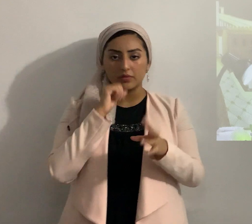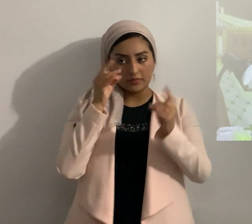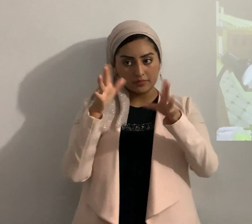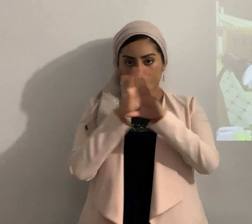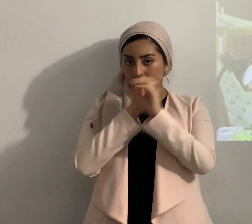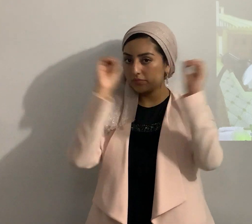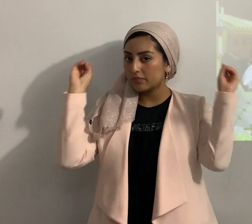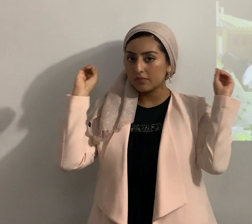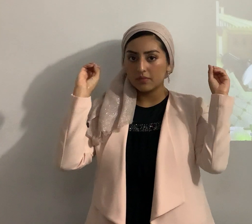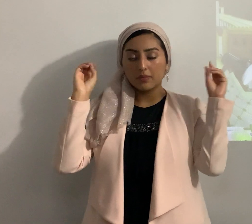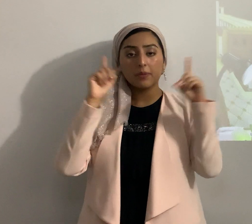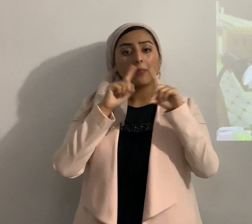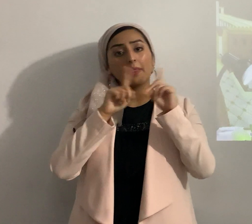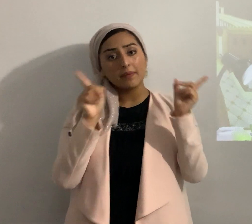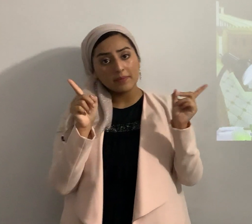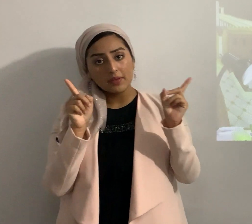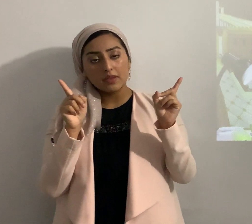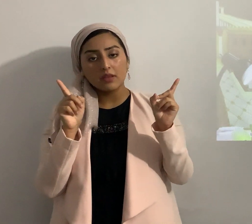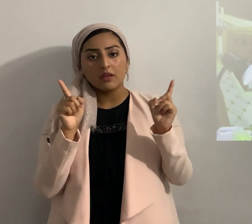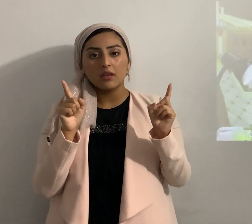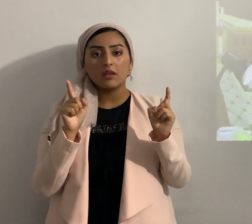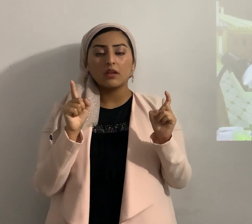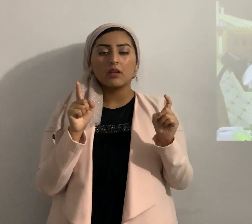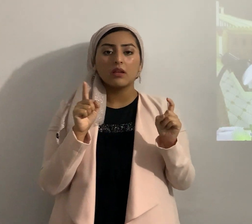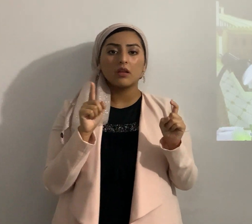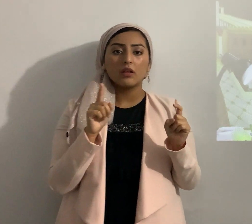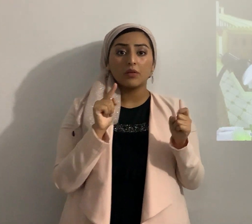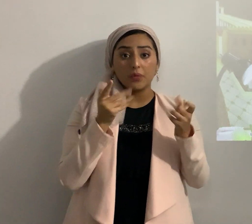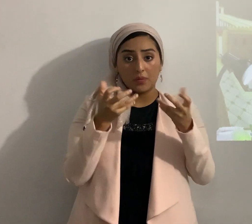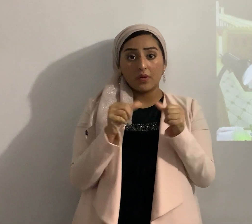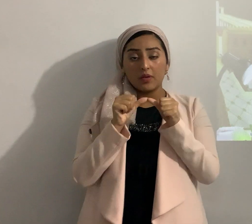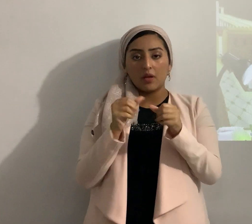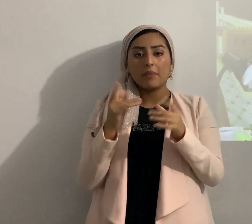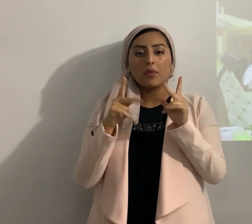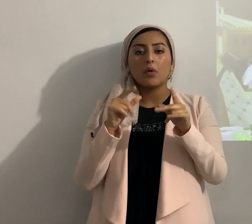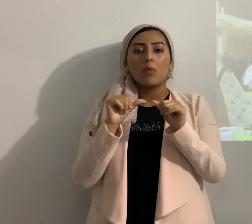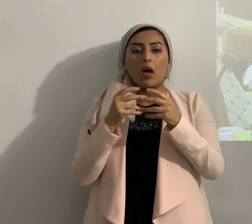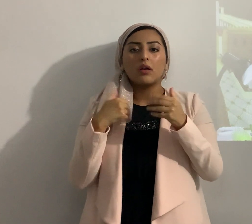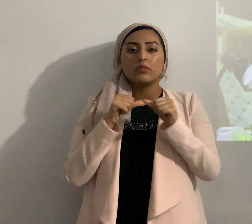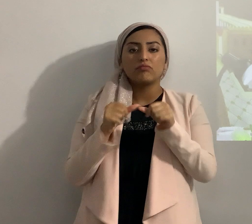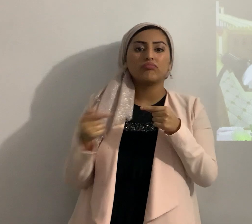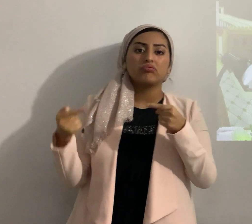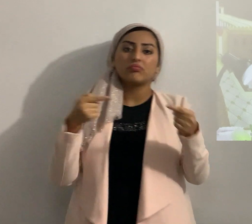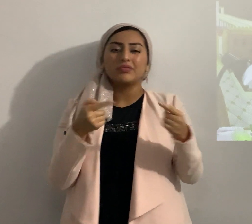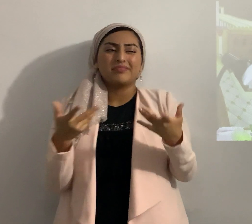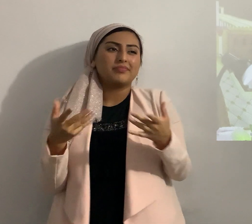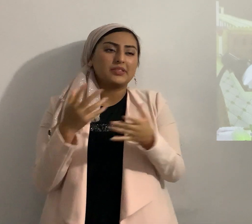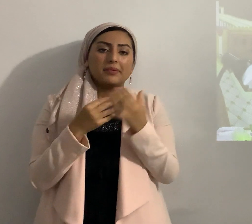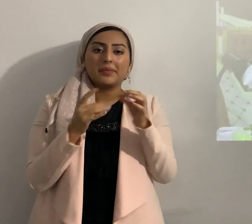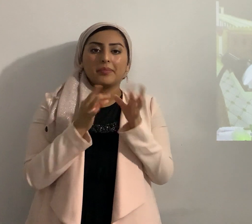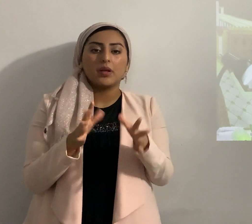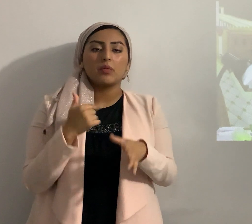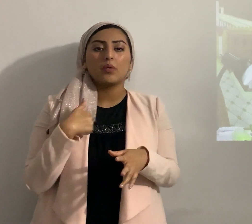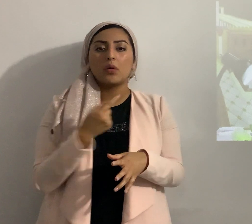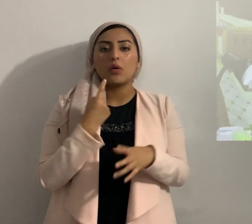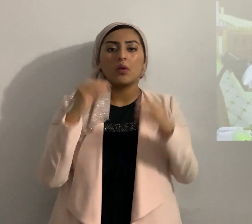pero quiere seguir peleando algo absurdo nosotros solamente ministramos Torah